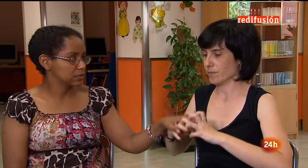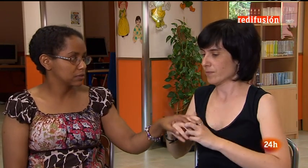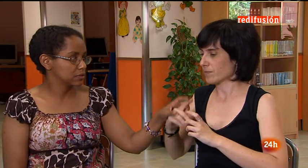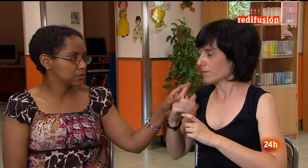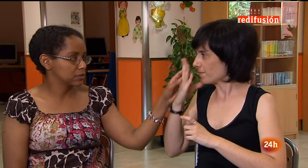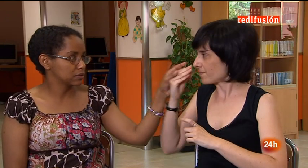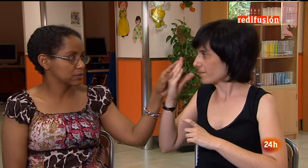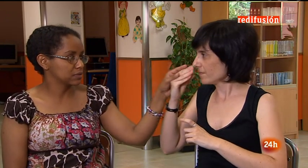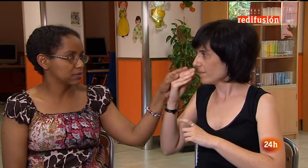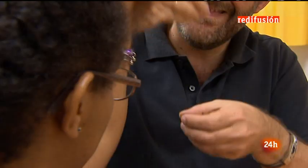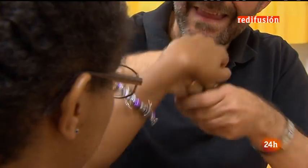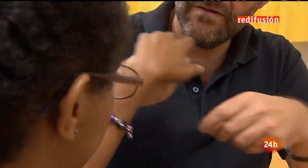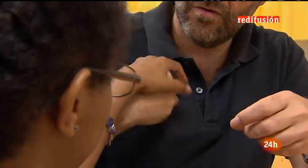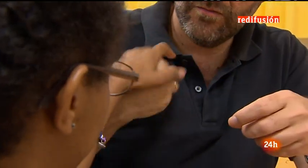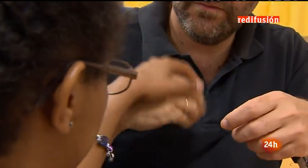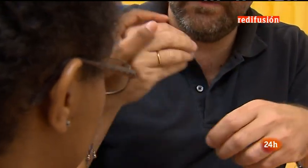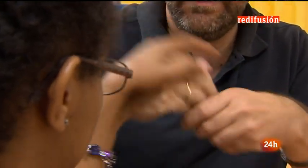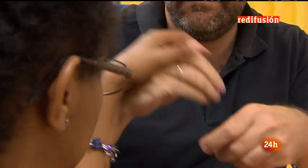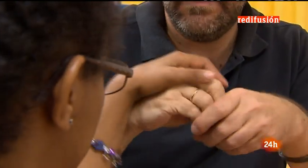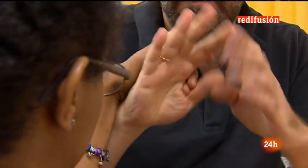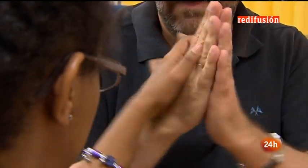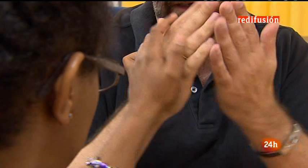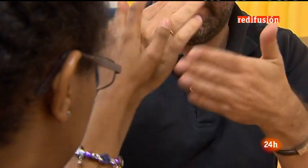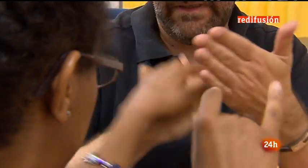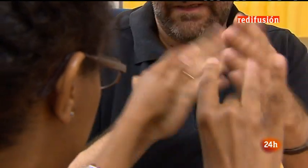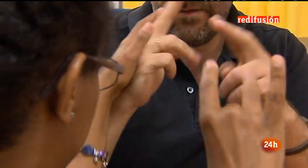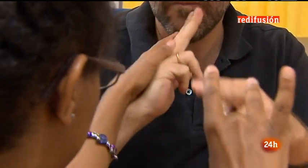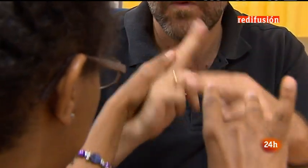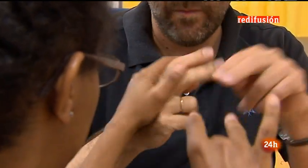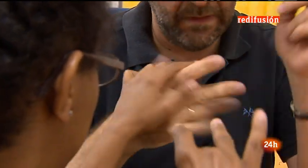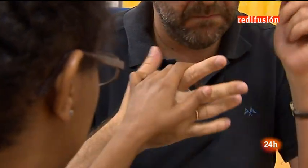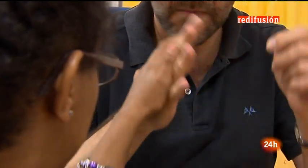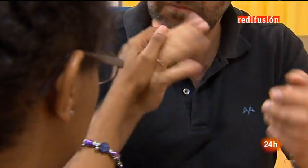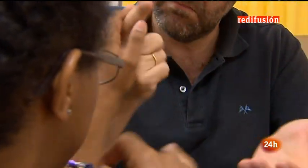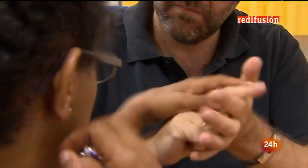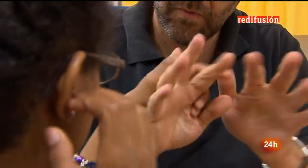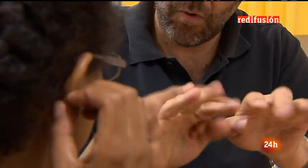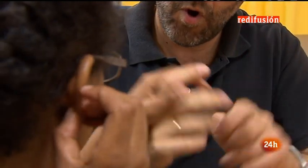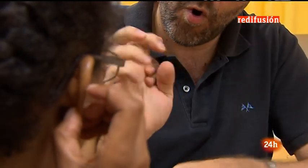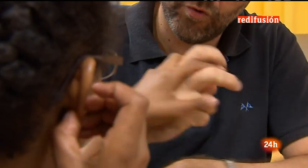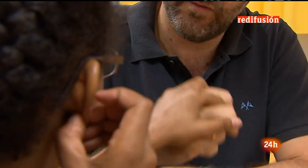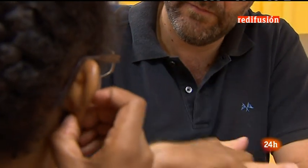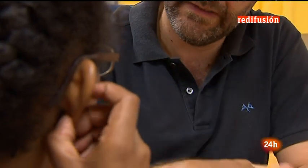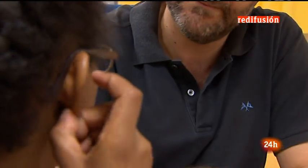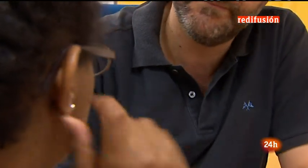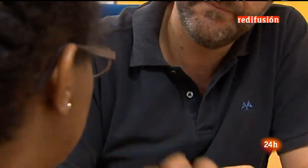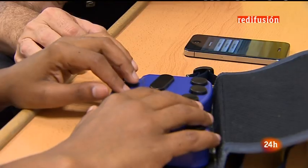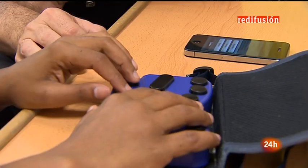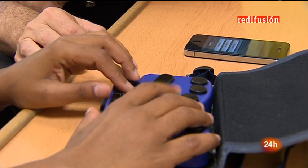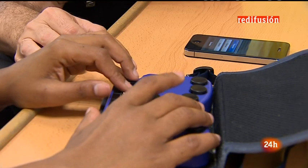quien le traducía cada lección a través de la lengua de signos. El tacto es su única forma de comunicarse. También las nuevas tecnologías le hacen la vida un